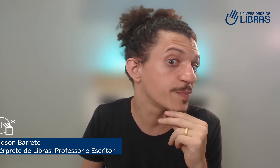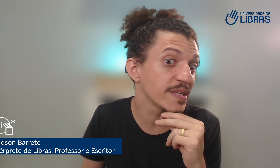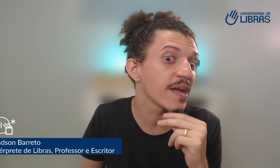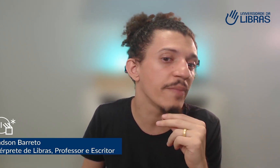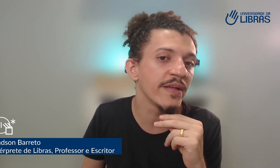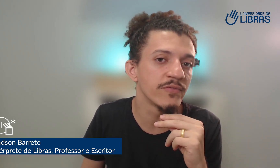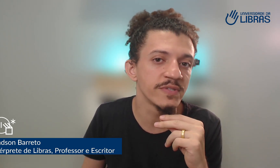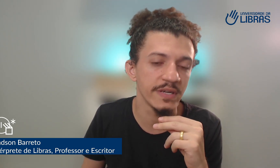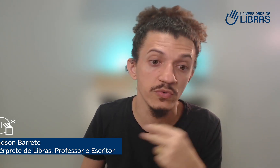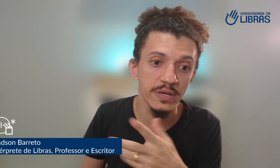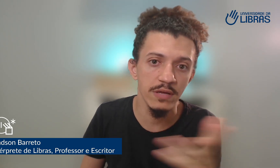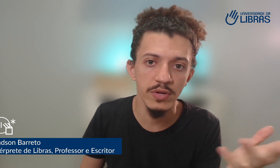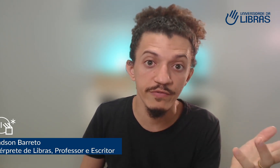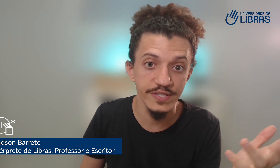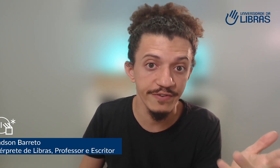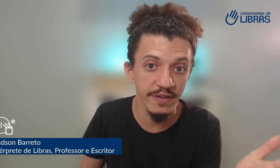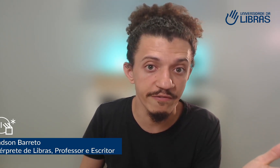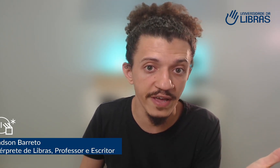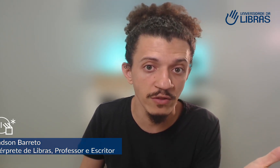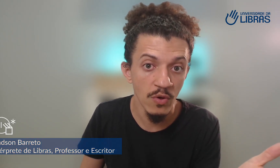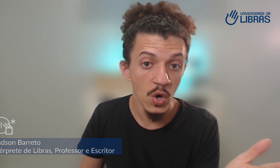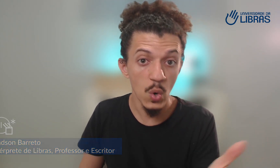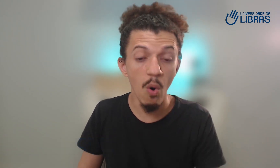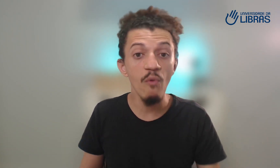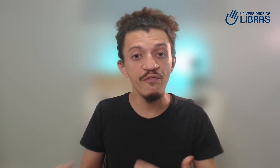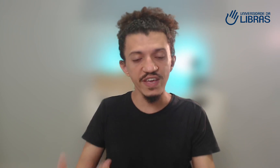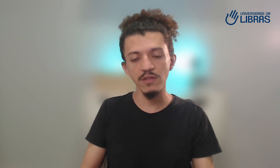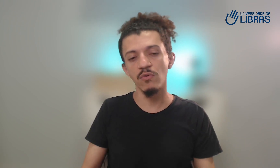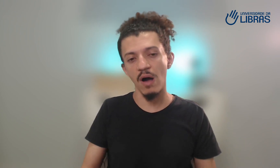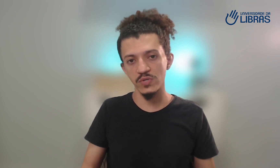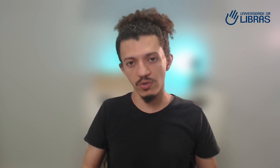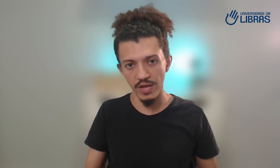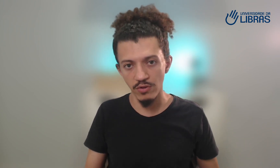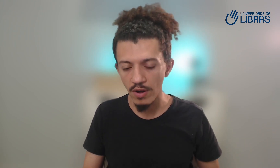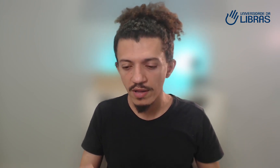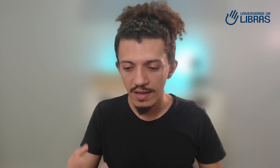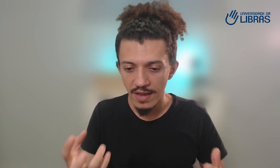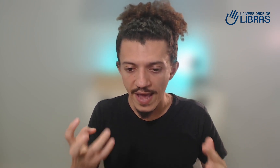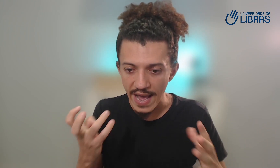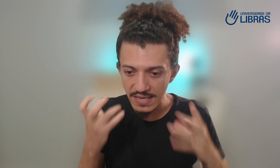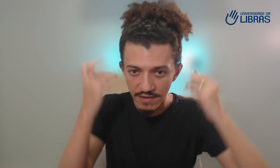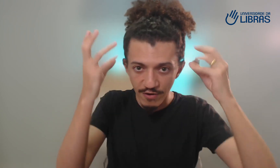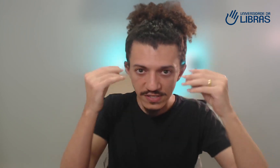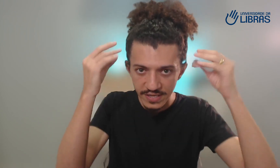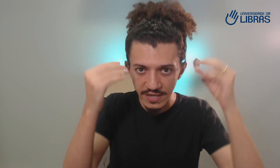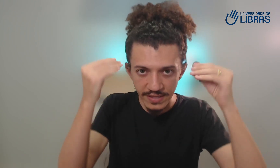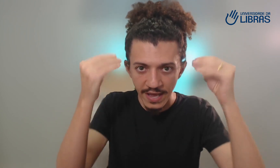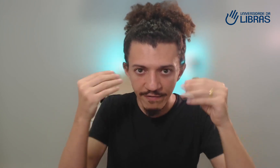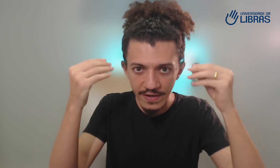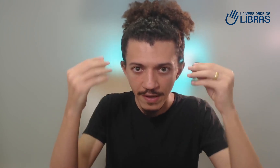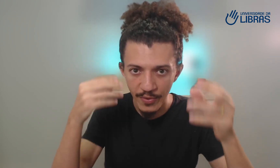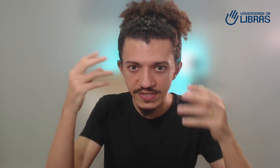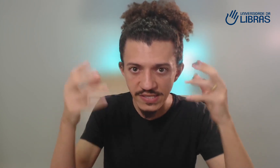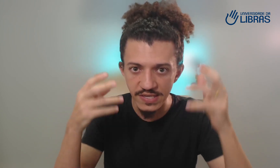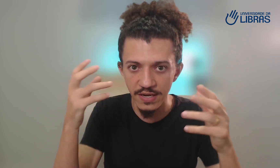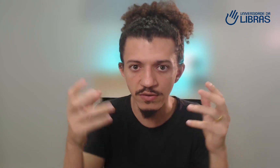pensamentos, tudo aquilo que você fica vendo, ouvindo ao seu redor, essa vozinha interna fica processando